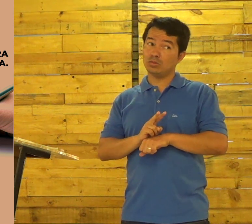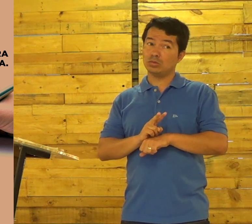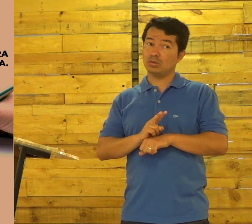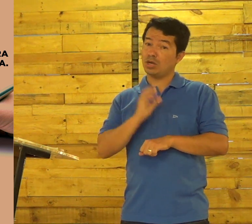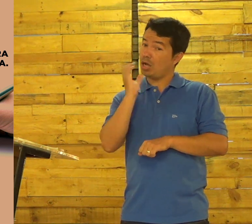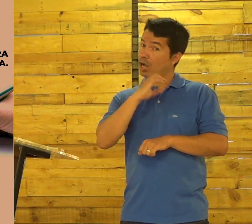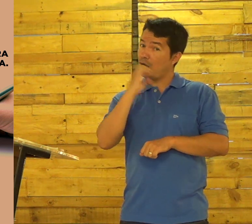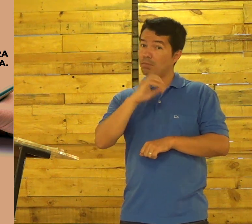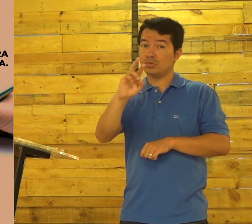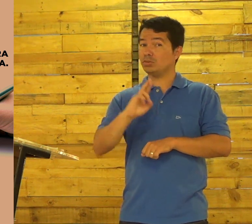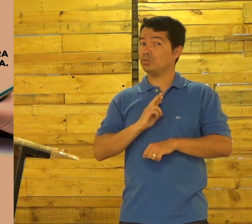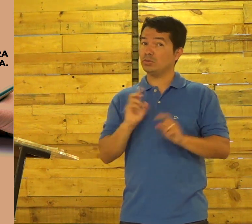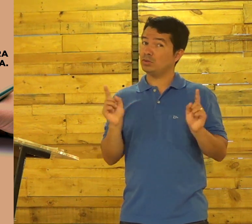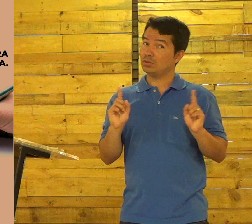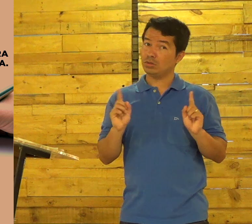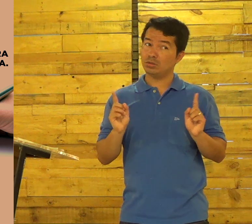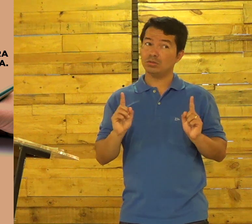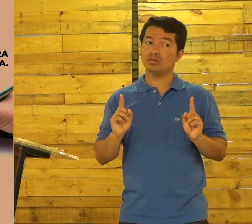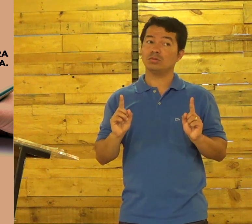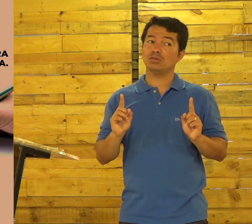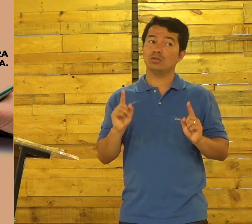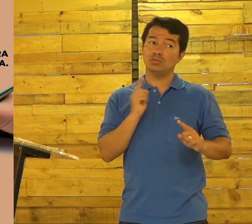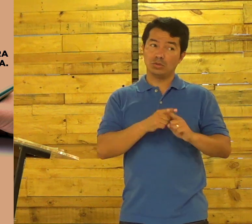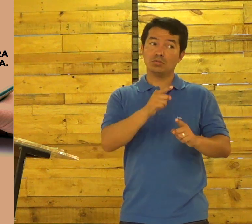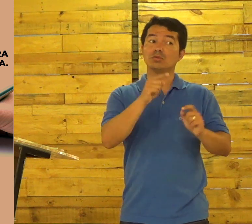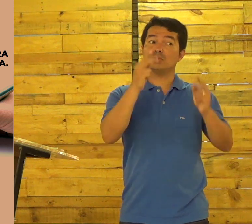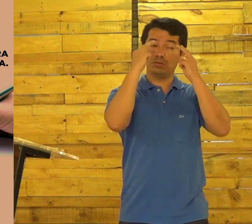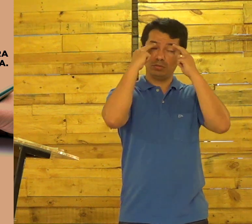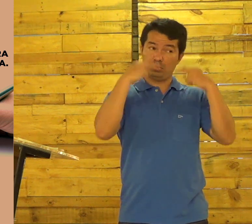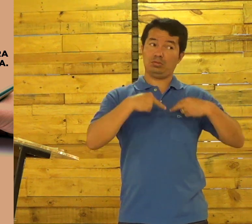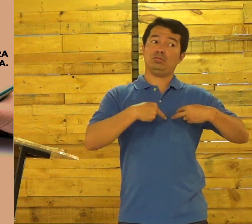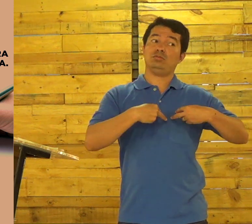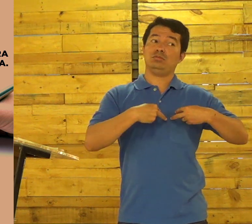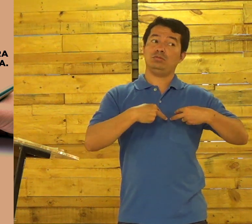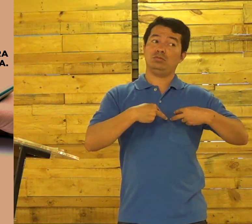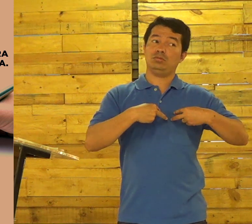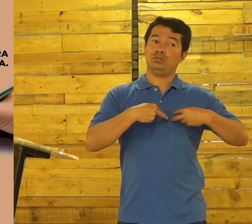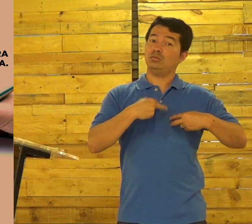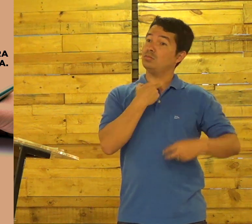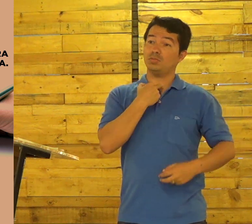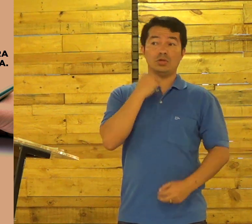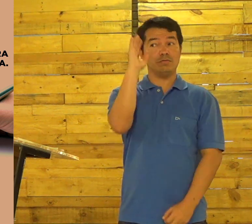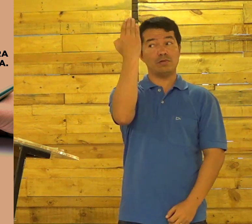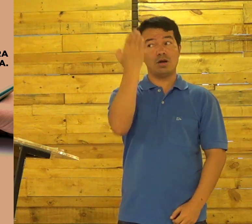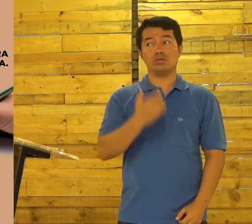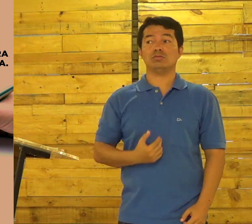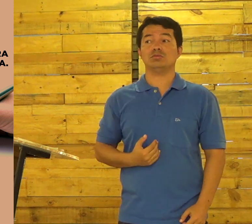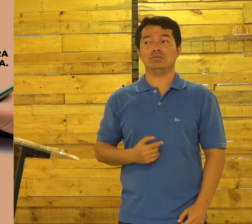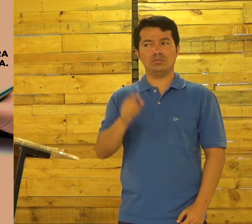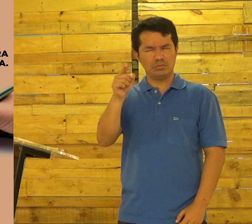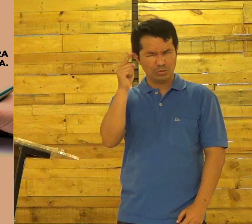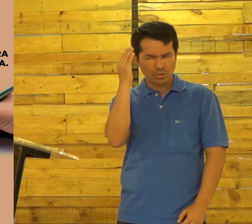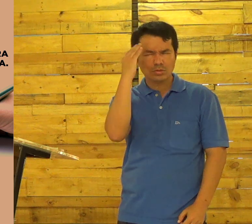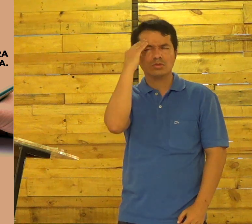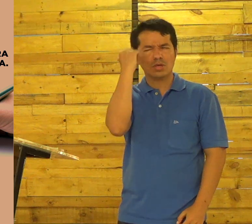Cuidado Não precisa me responder rapidamente Não precisa me responder